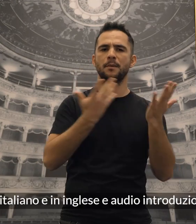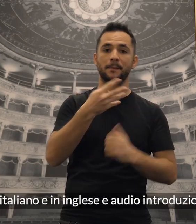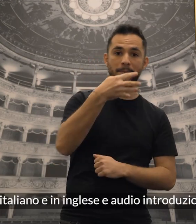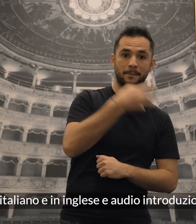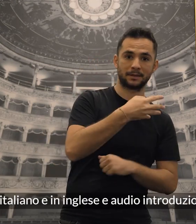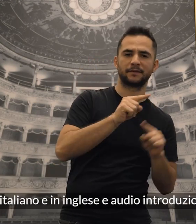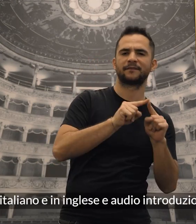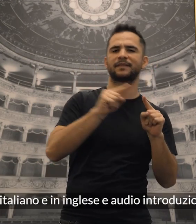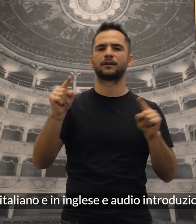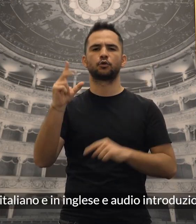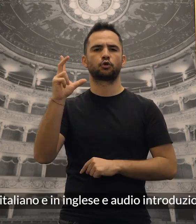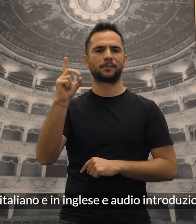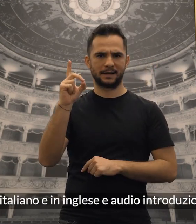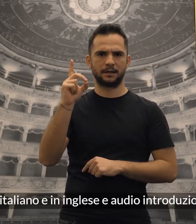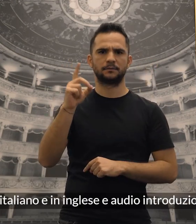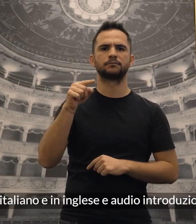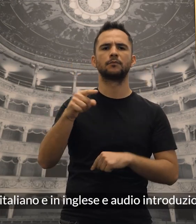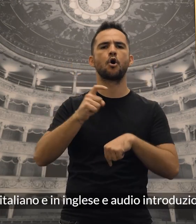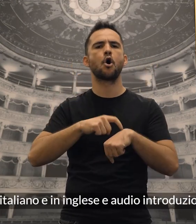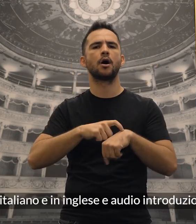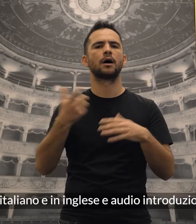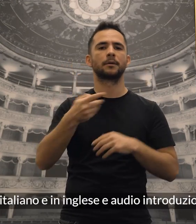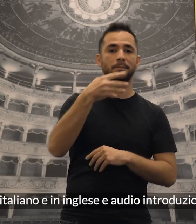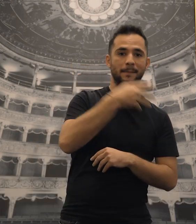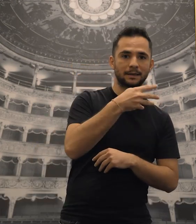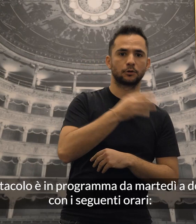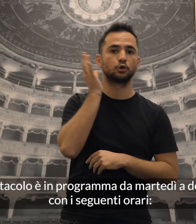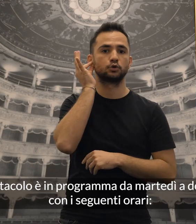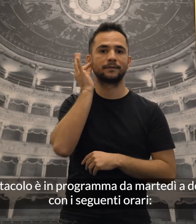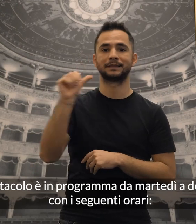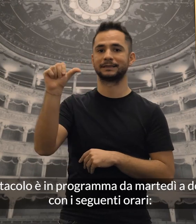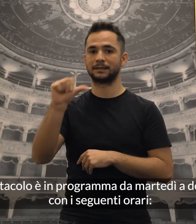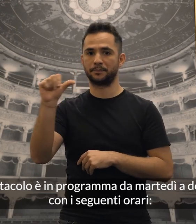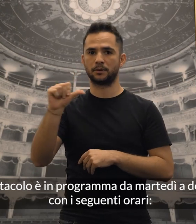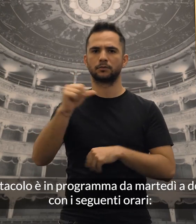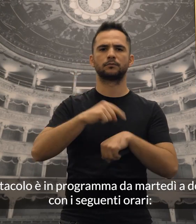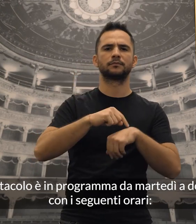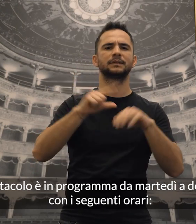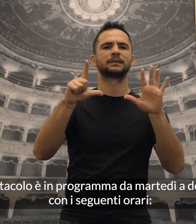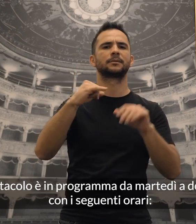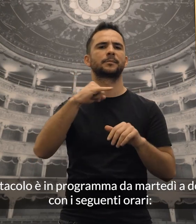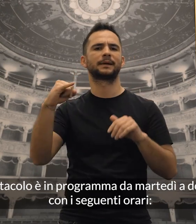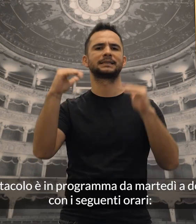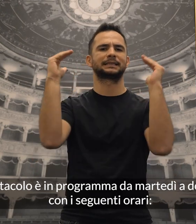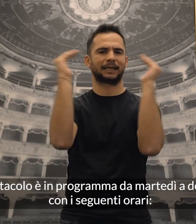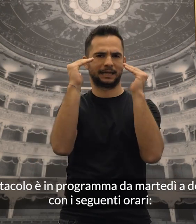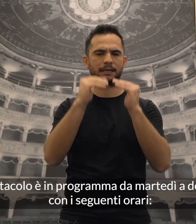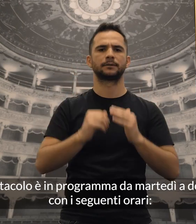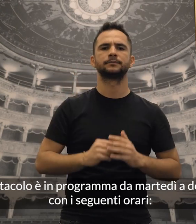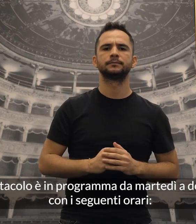e in inglese e audio introduzione. Lo spettacolo è in programma da martedì a domenica